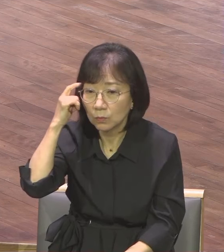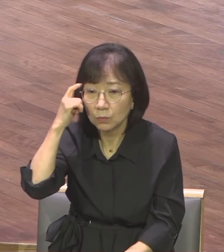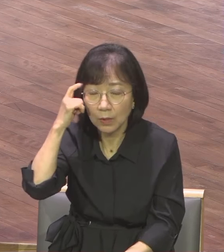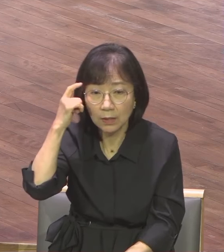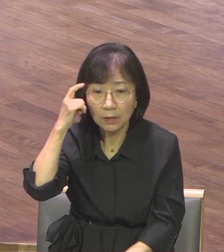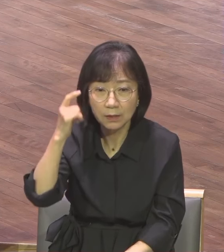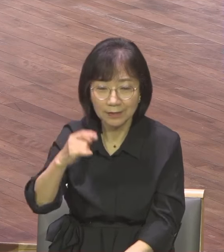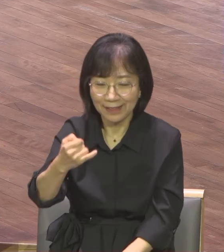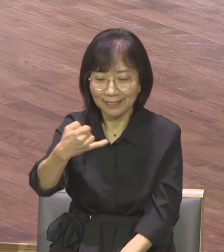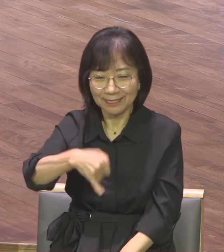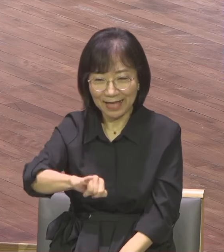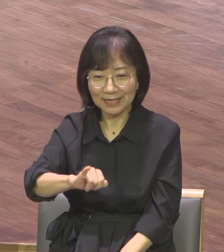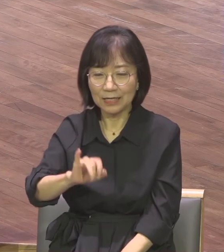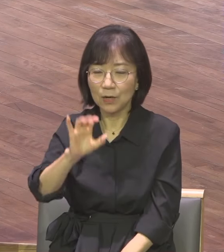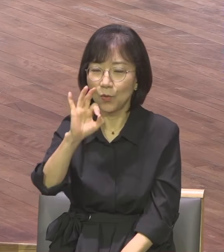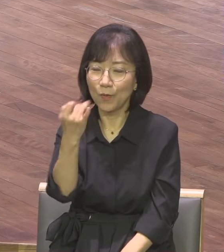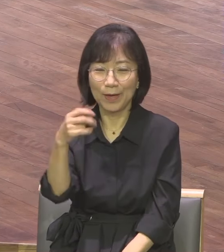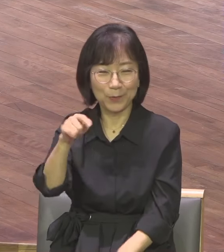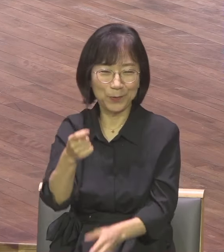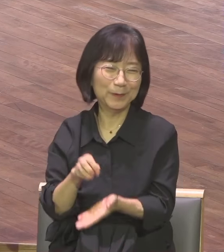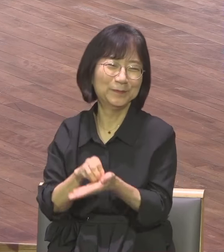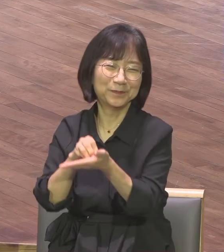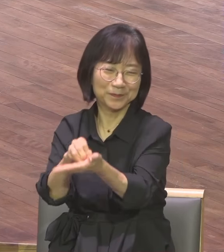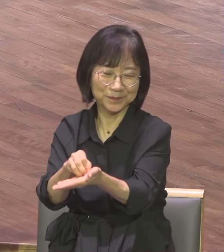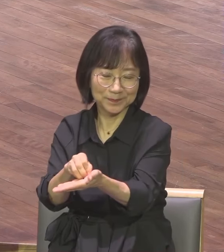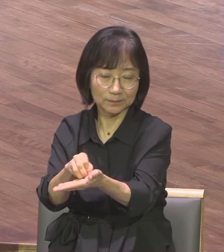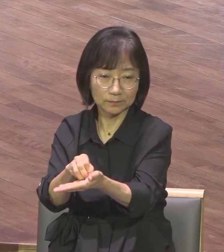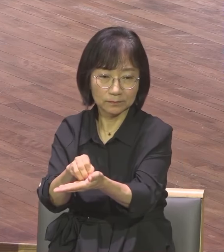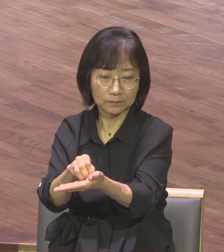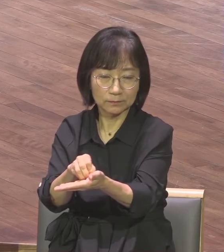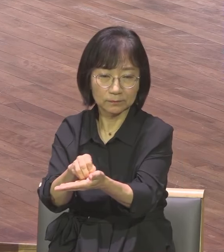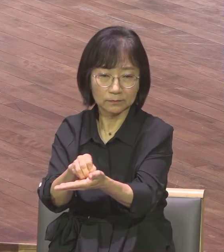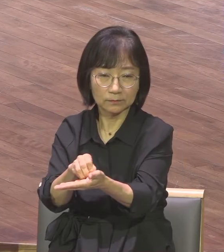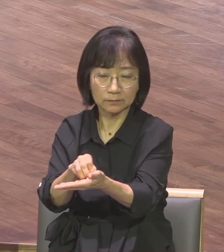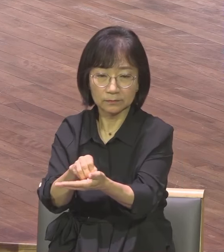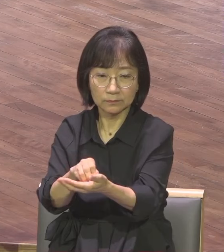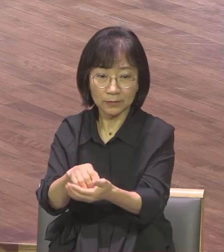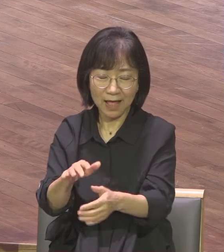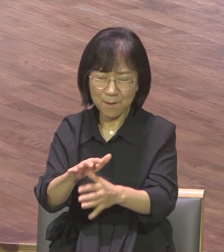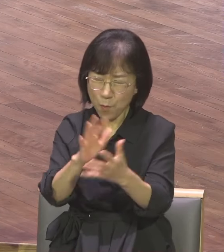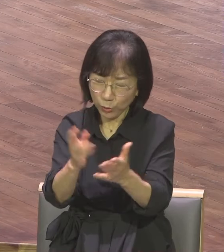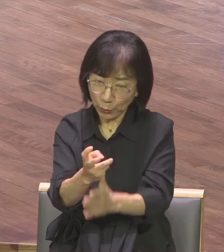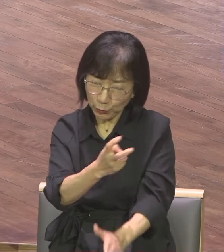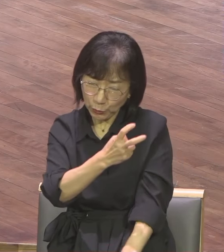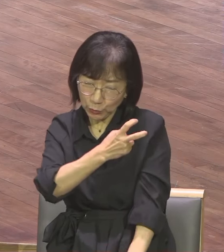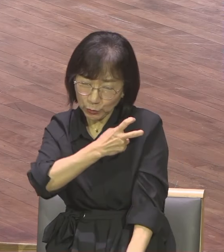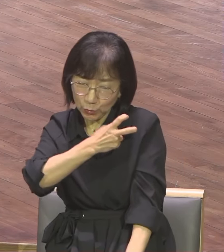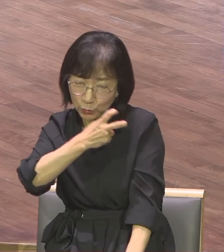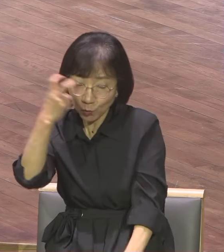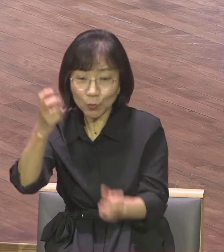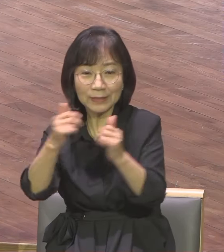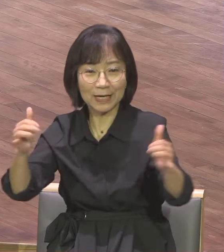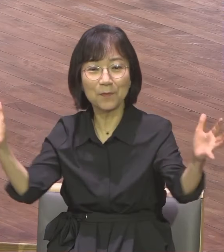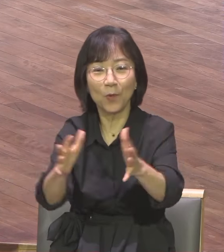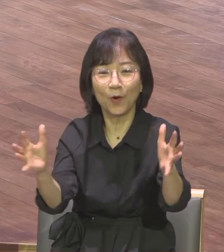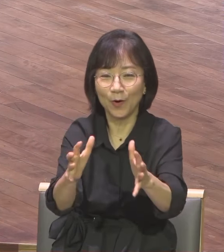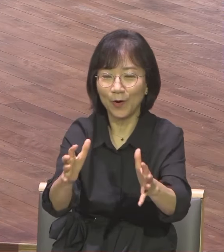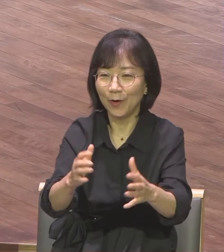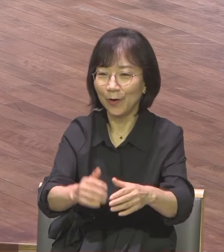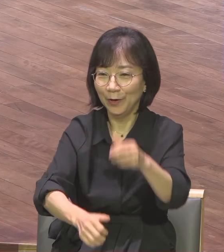다 전교 1등입니다 중간고사 봤어 30등 40등이라 전교 1등들이